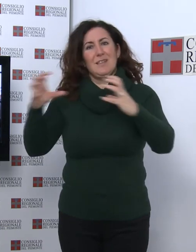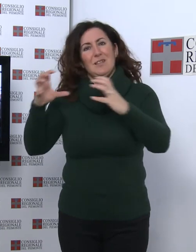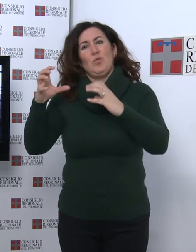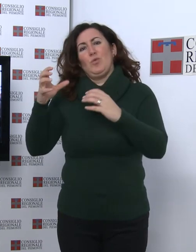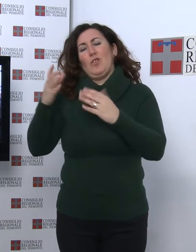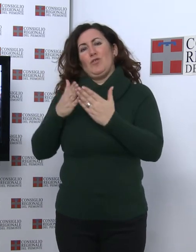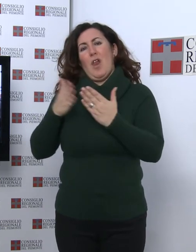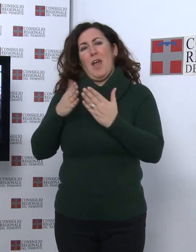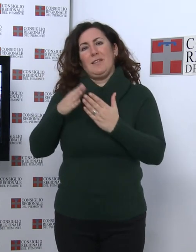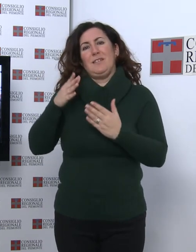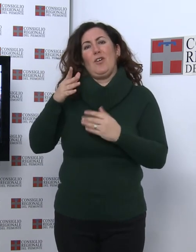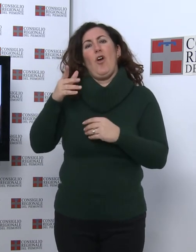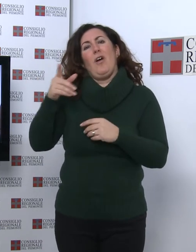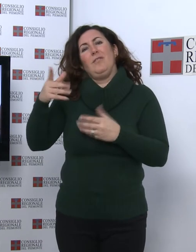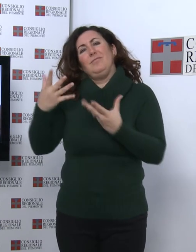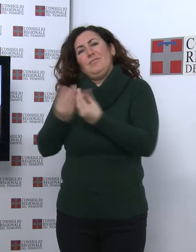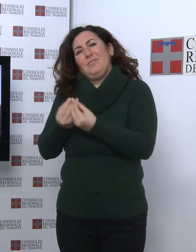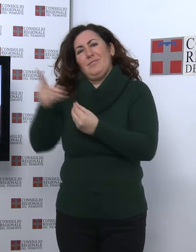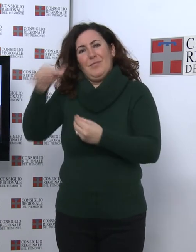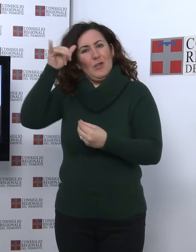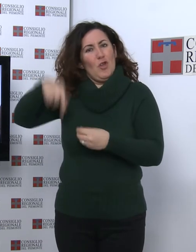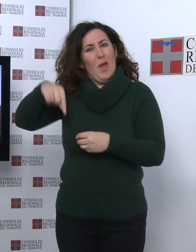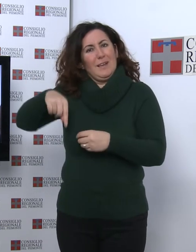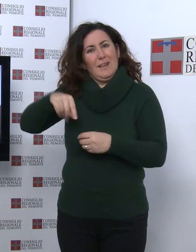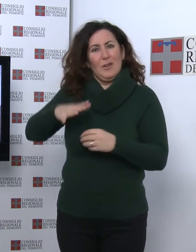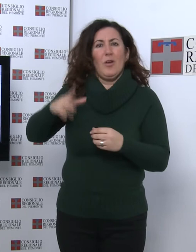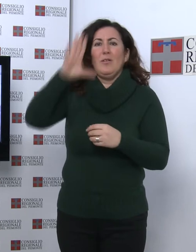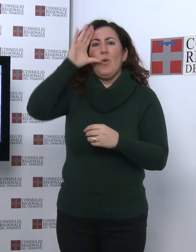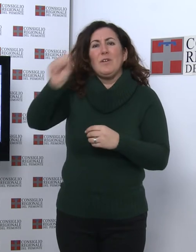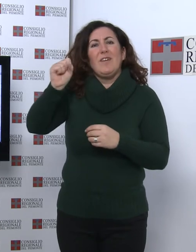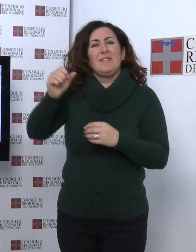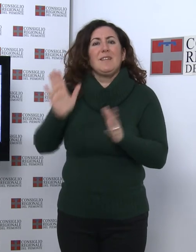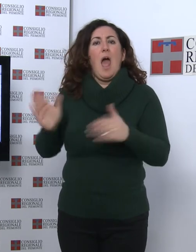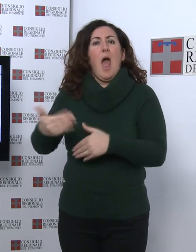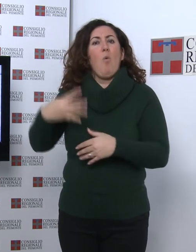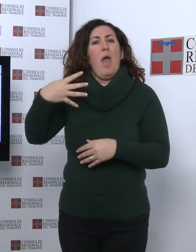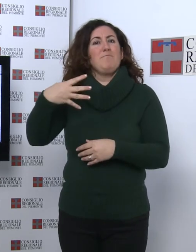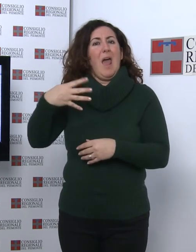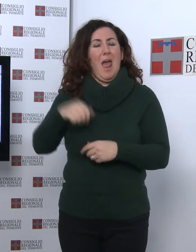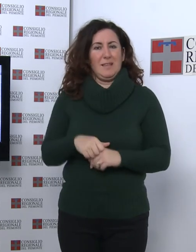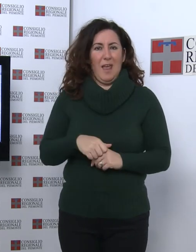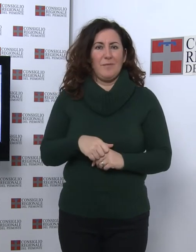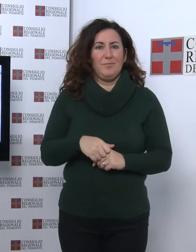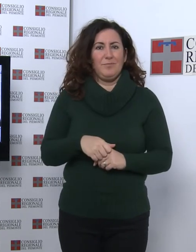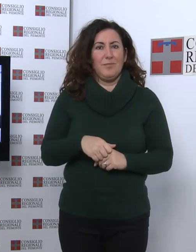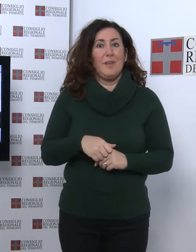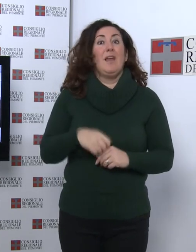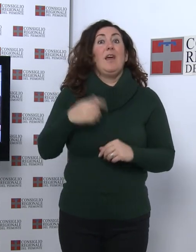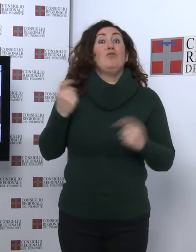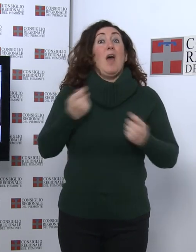presso l'Aula Magna del Liceo Artistico Statale a lui dedicato a Torino Nella cerimonia è stata scoperta la targa commemorativa dedicata allo